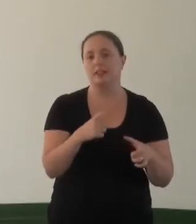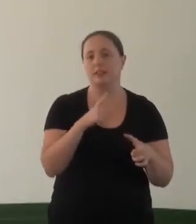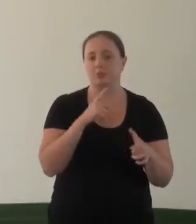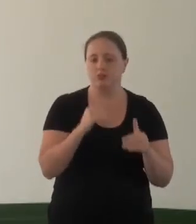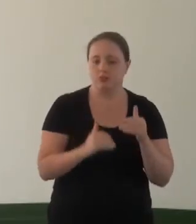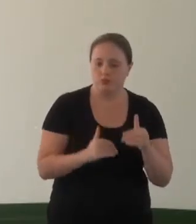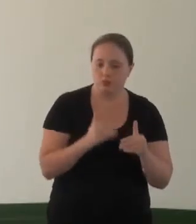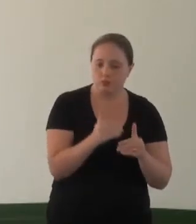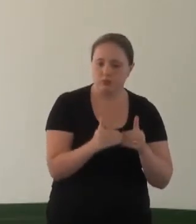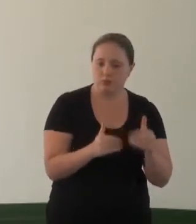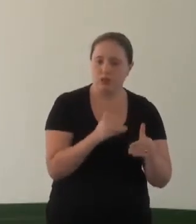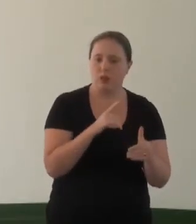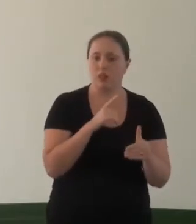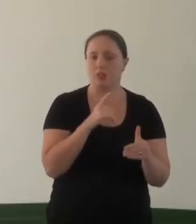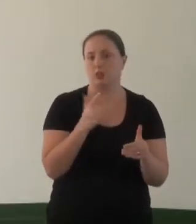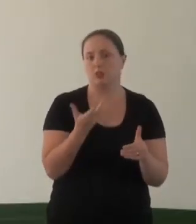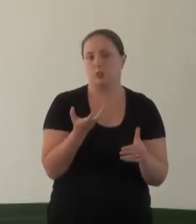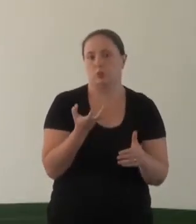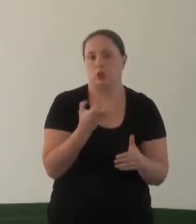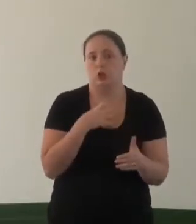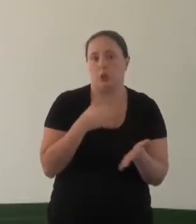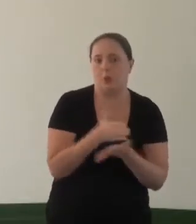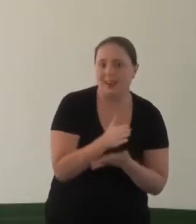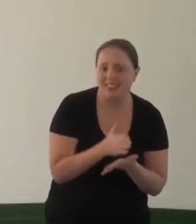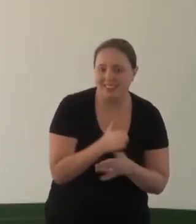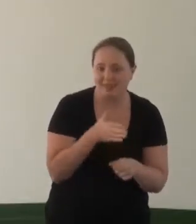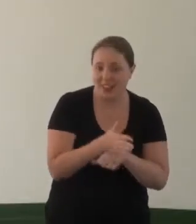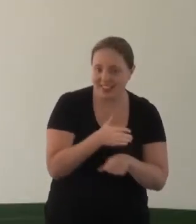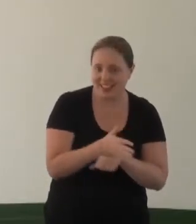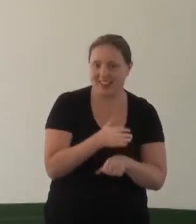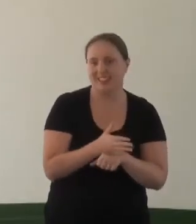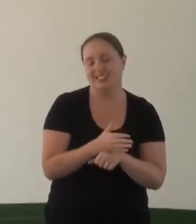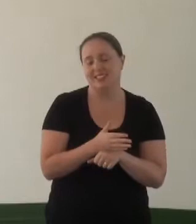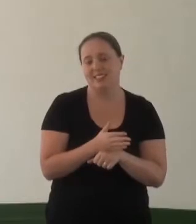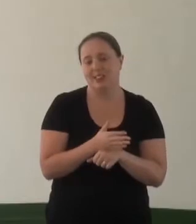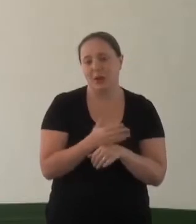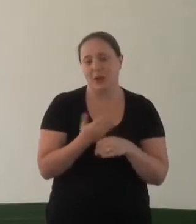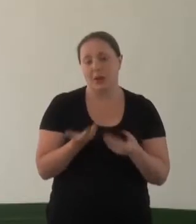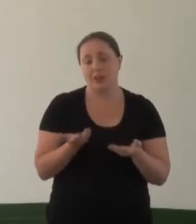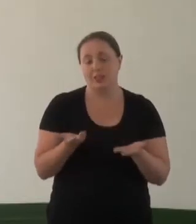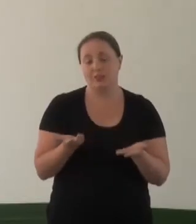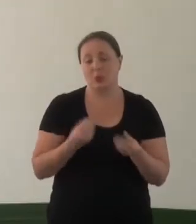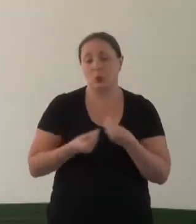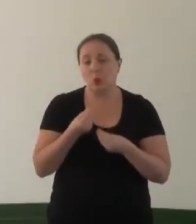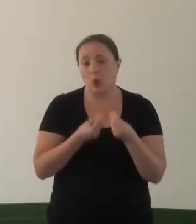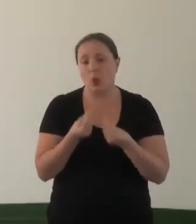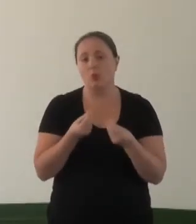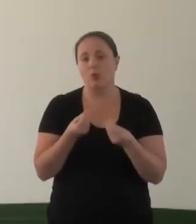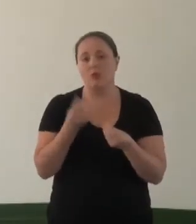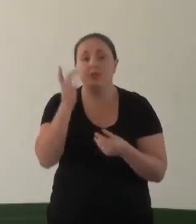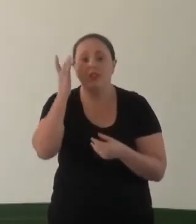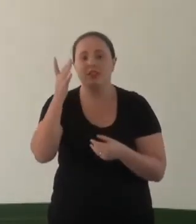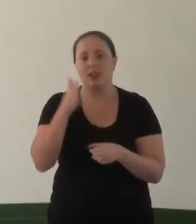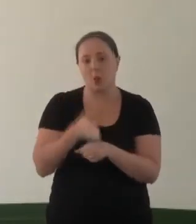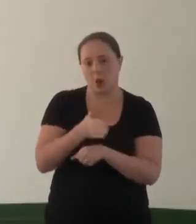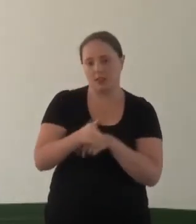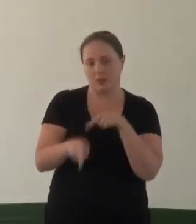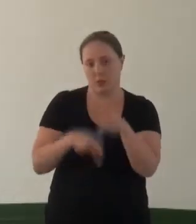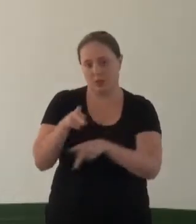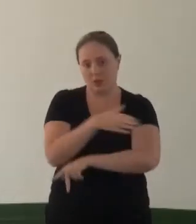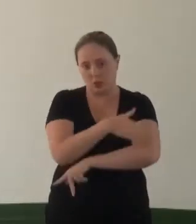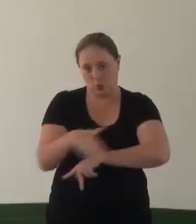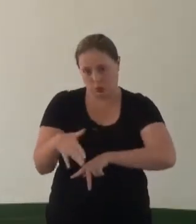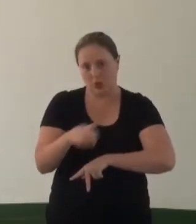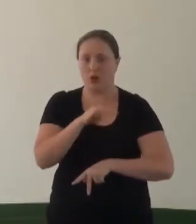procedimento, um processo para a entrada, né, independente, assim, da pessoa que entra. Então, assim, como facilitar o acesso dessa